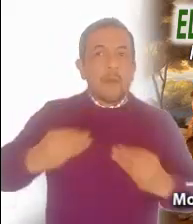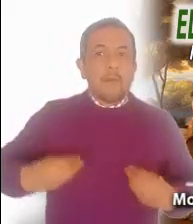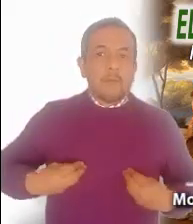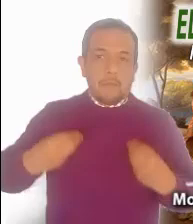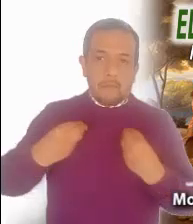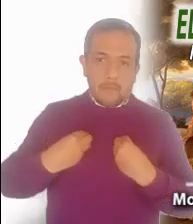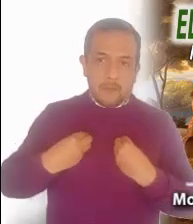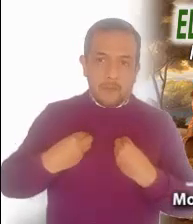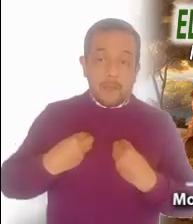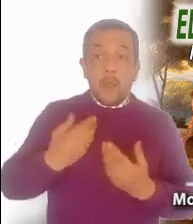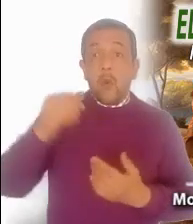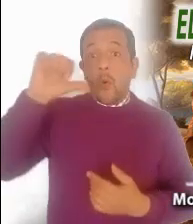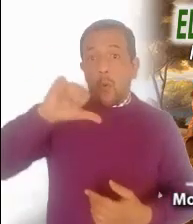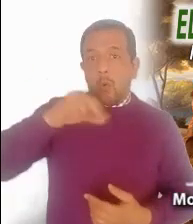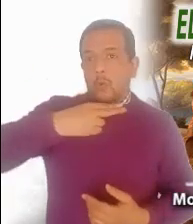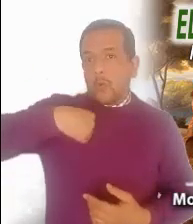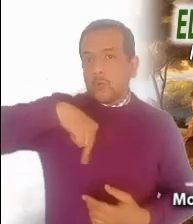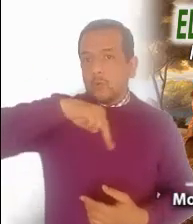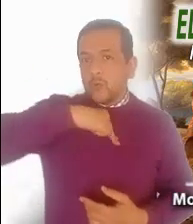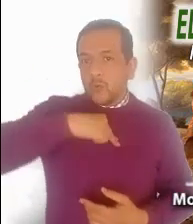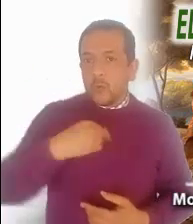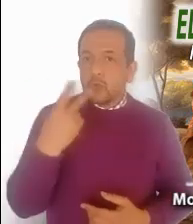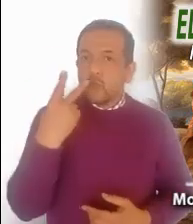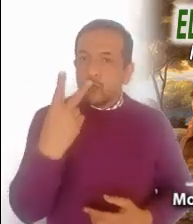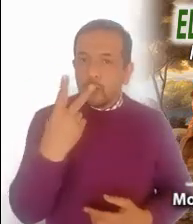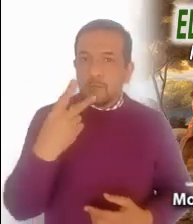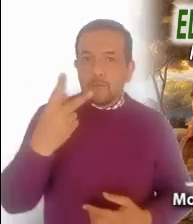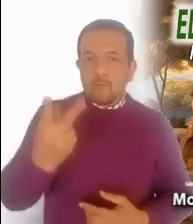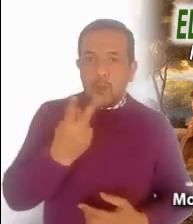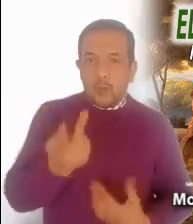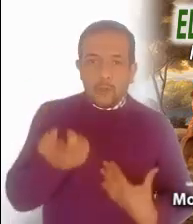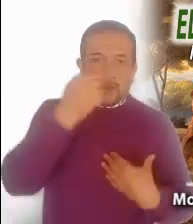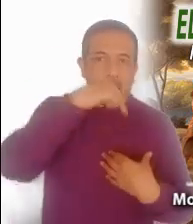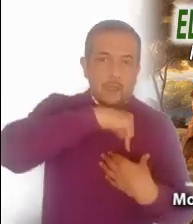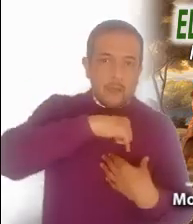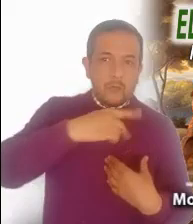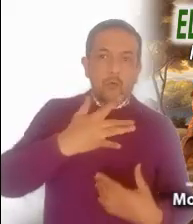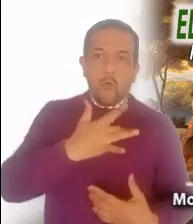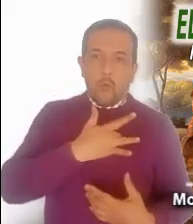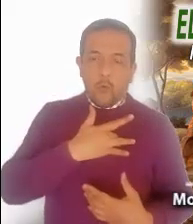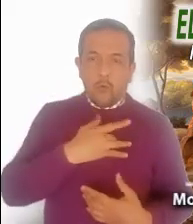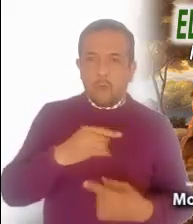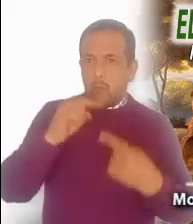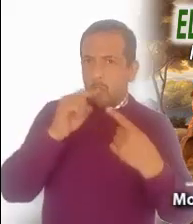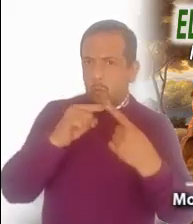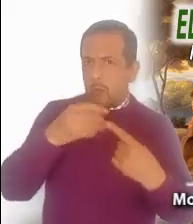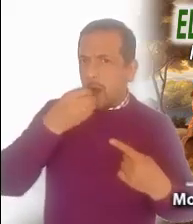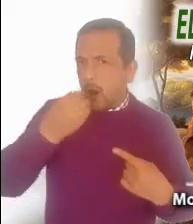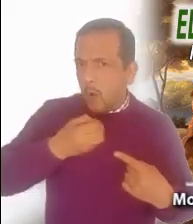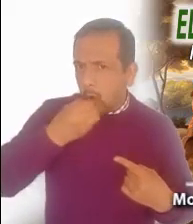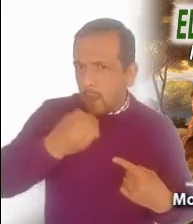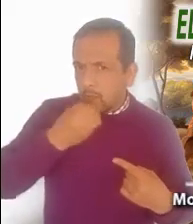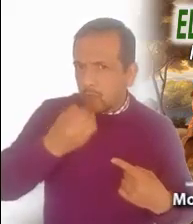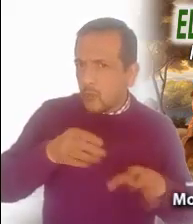Hoy quedan en nuestro corazón estas preguntas. ¿Cómo es nuestra oración? ¿Se